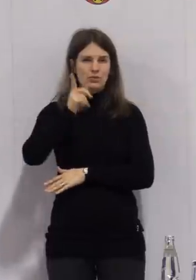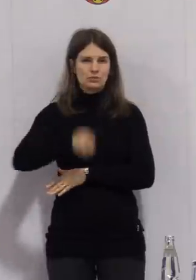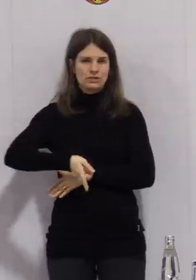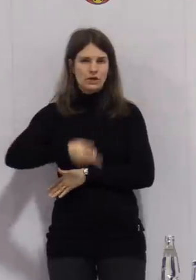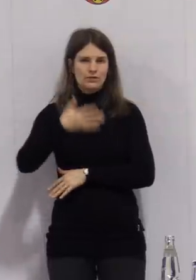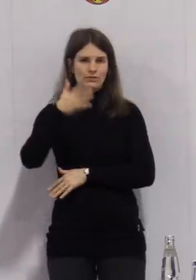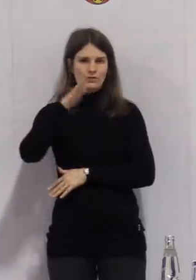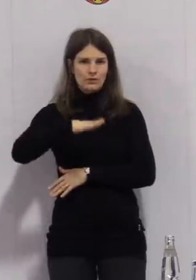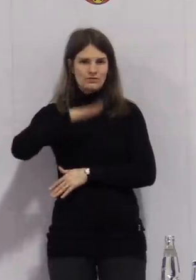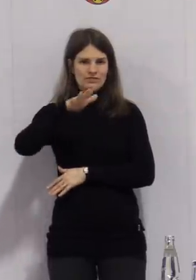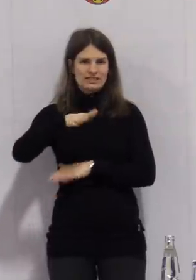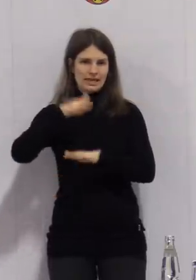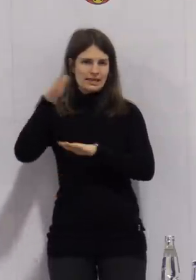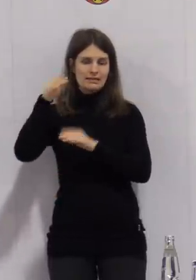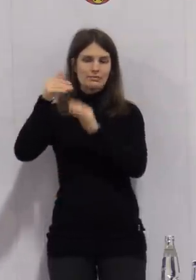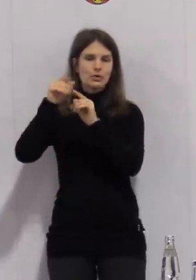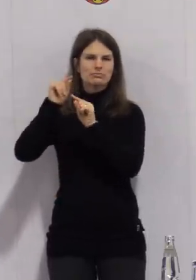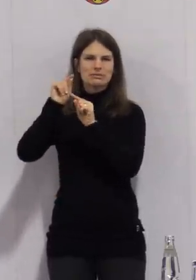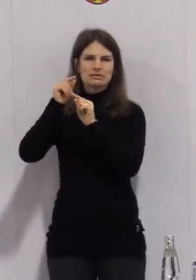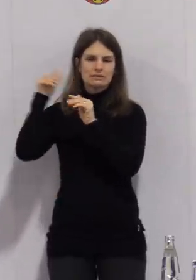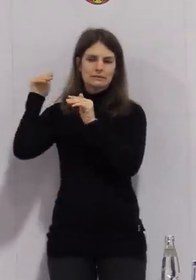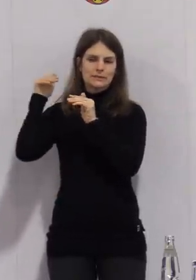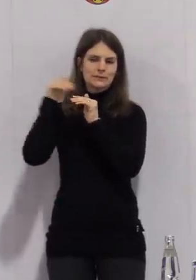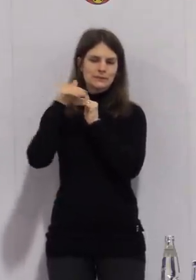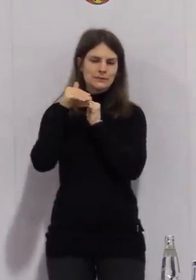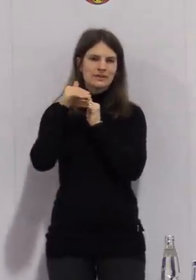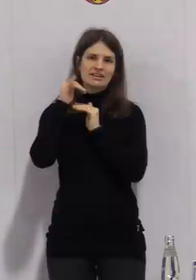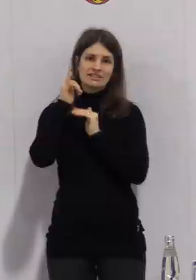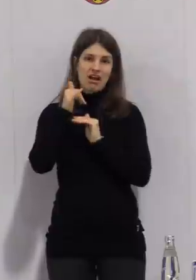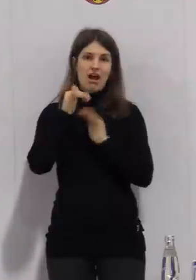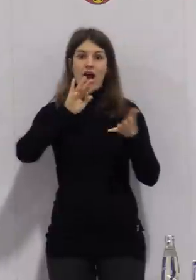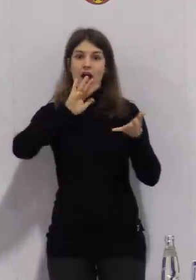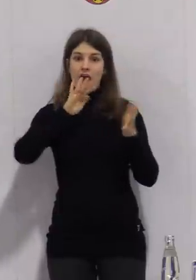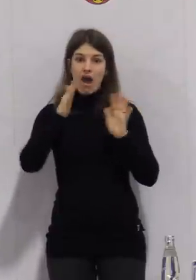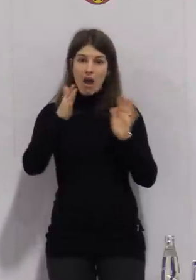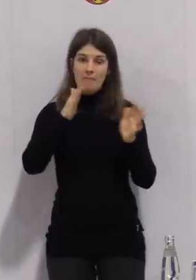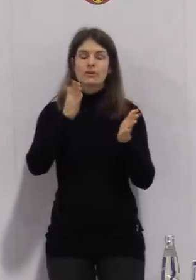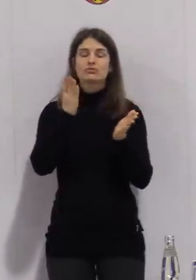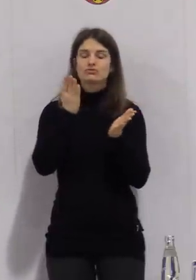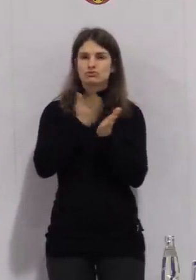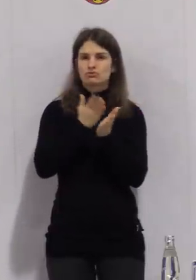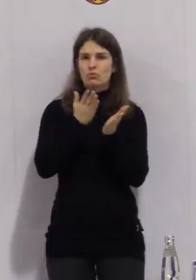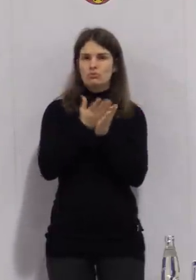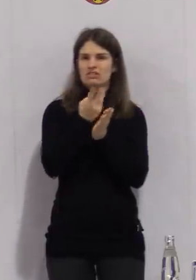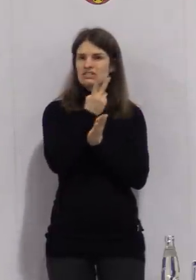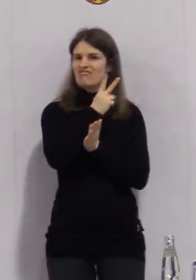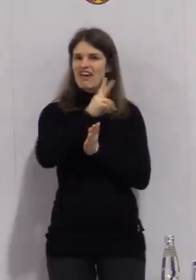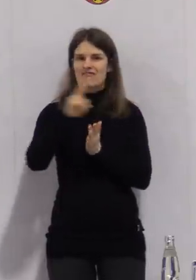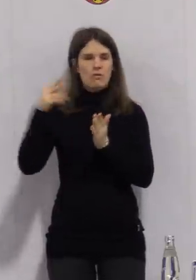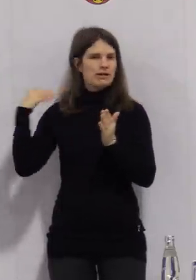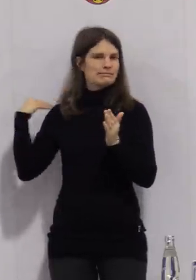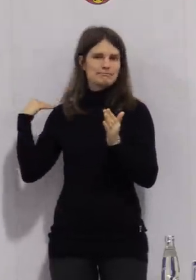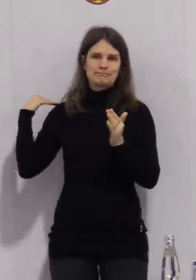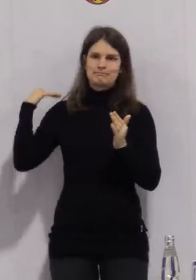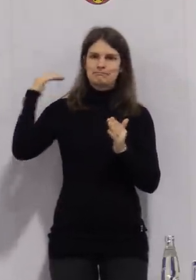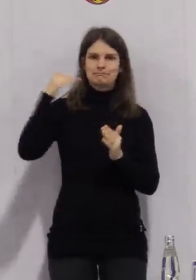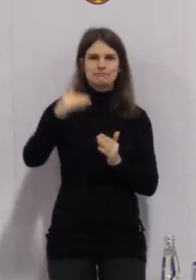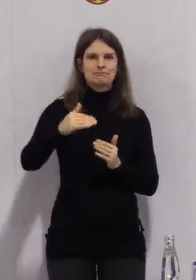rund. Ist das ein Rückgang? Wir sehen aber letztlich schon seit etwa zwei Wochen diese